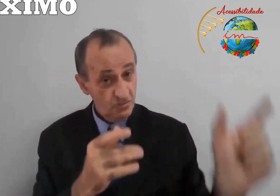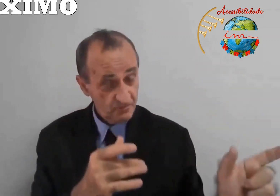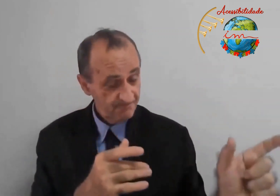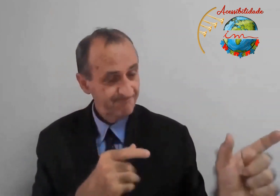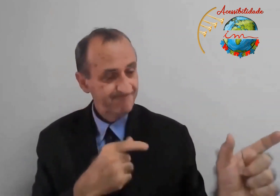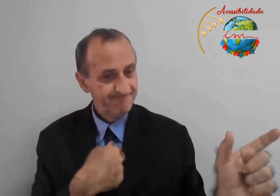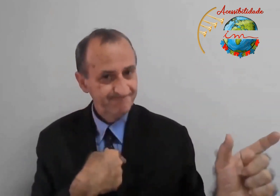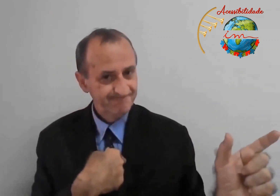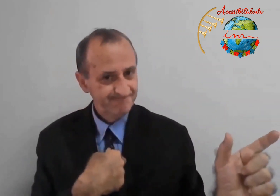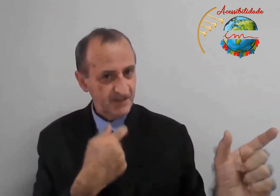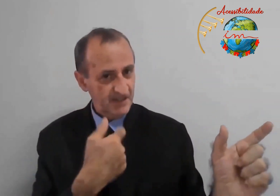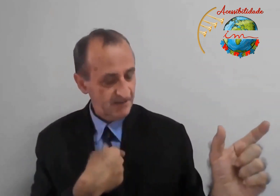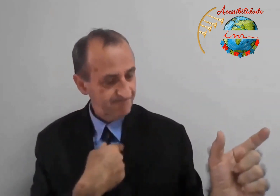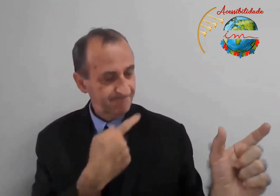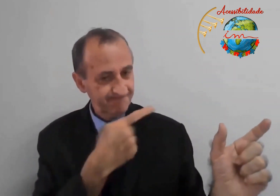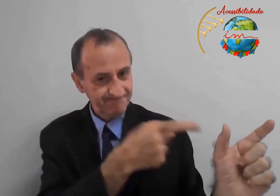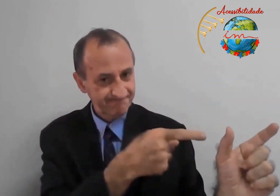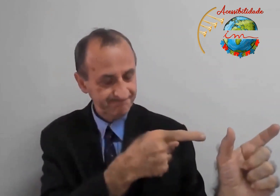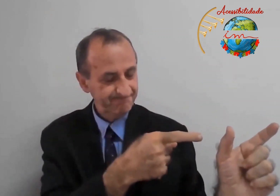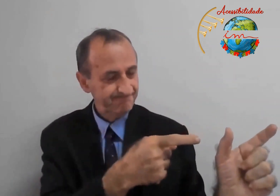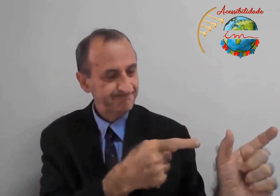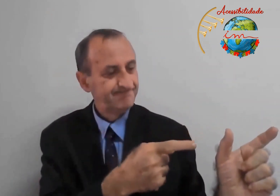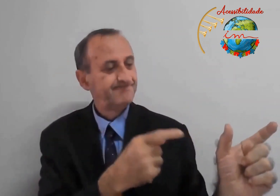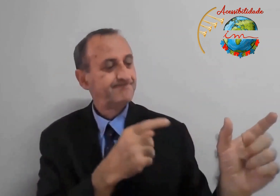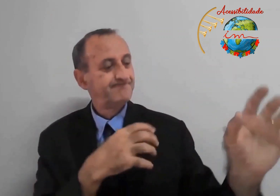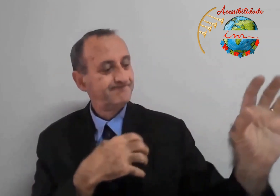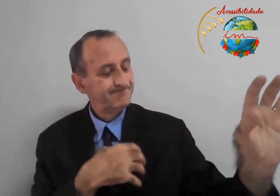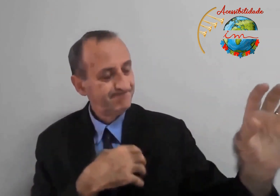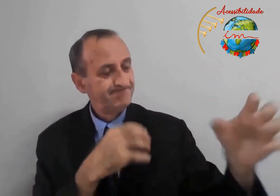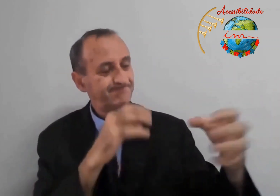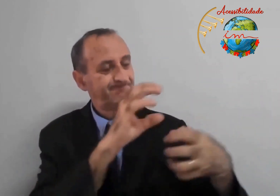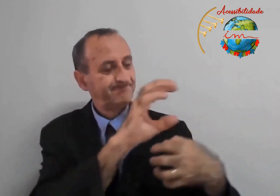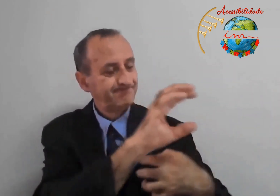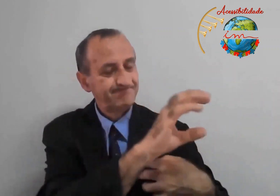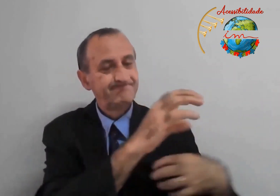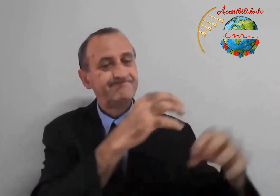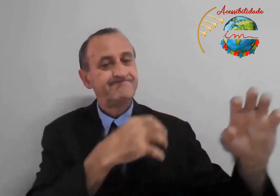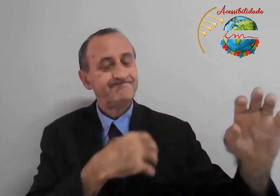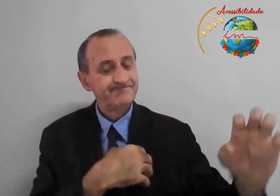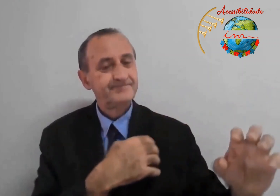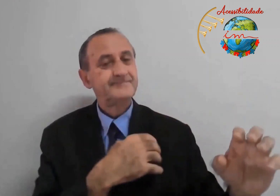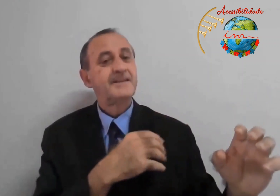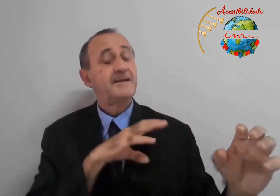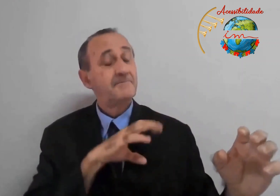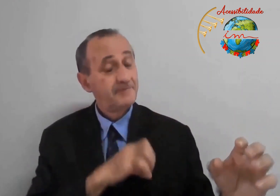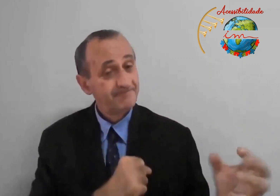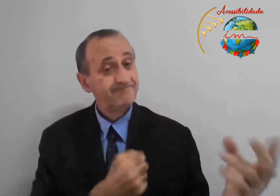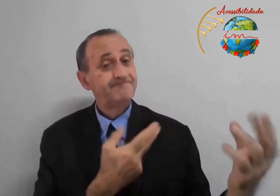nesse significado bíblico. Essa outra pessoa, pessoa com quem